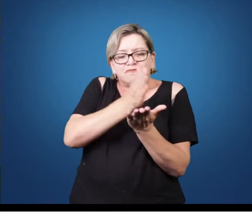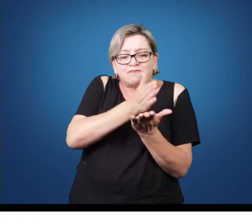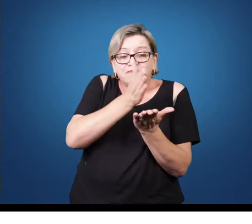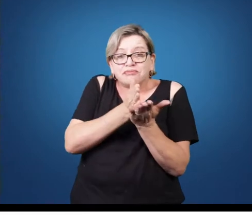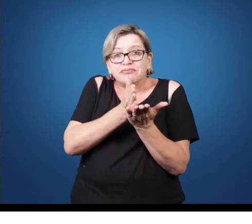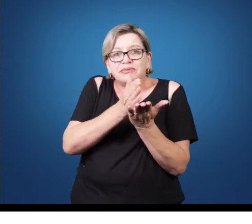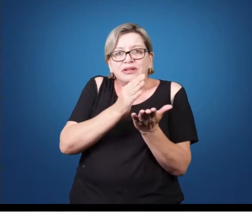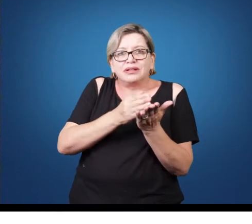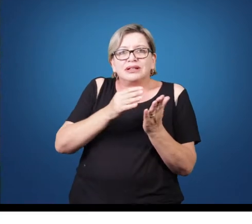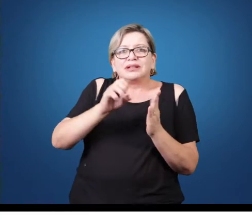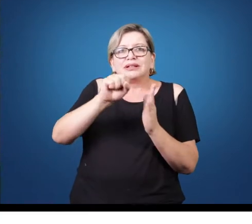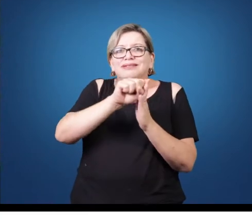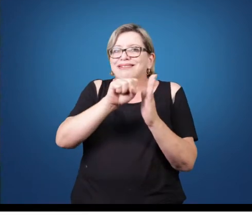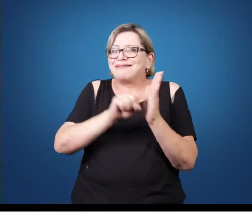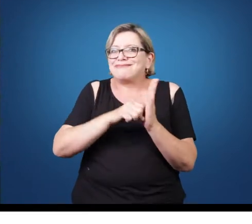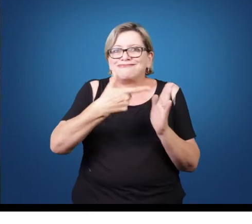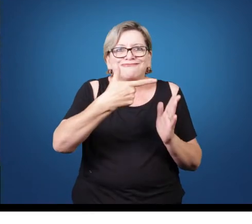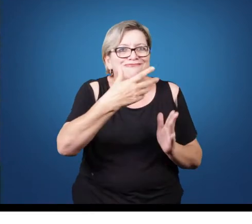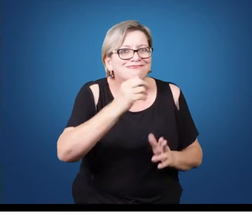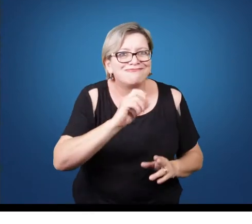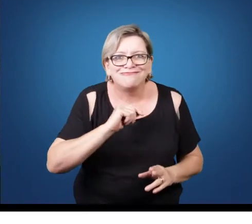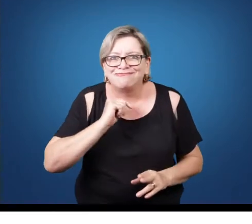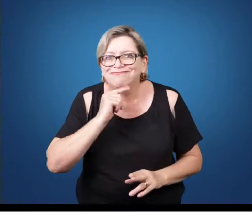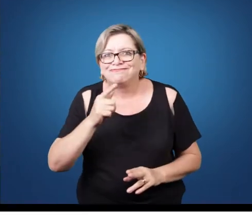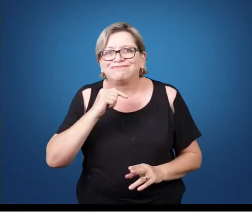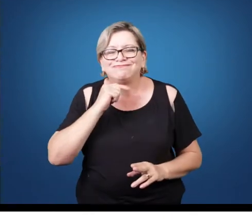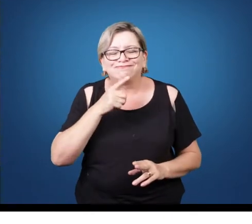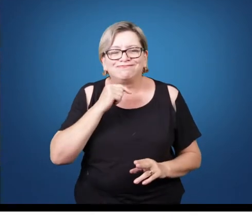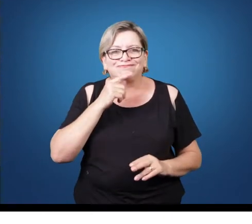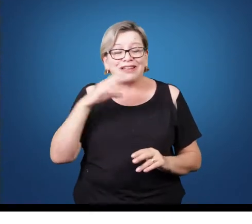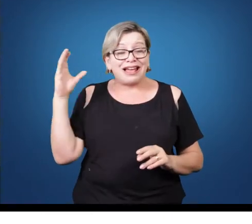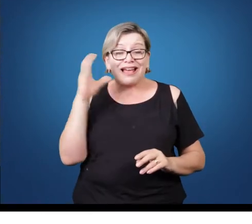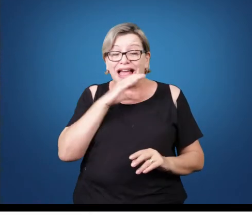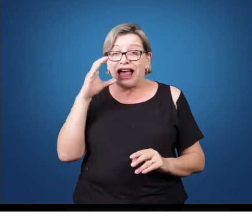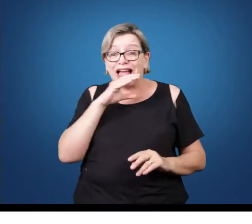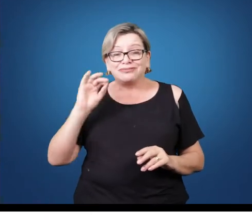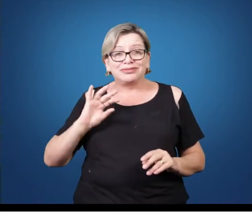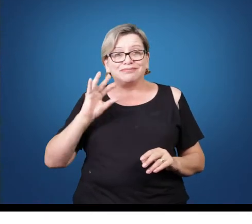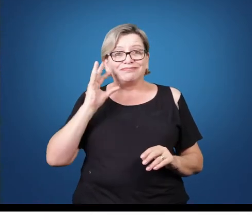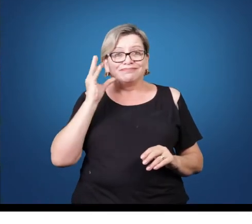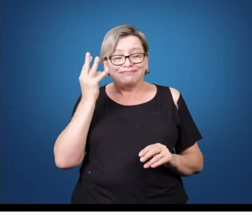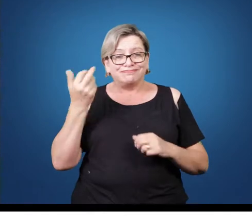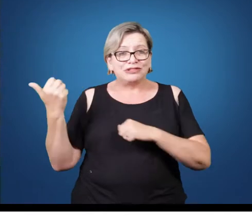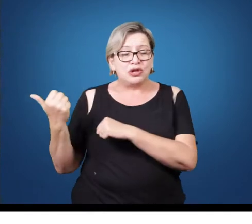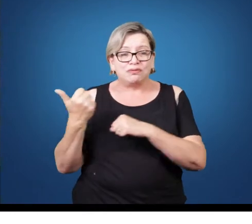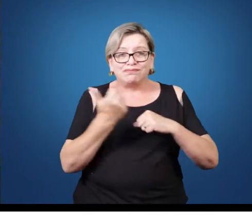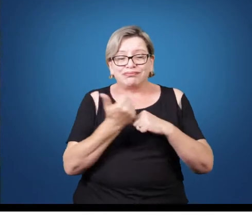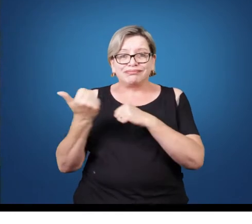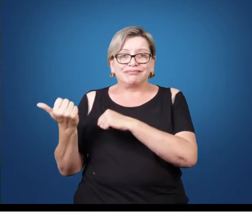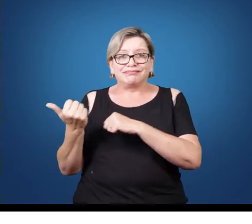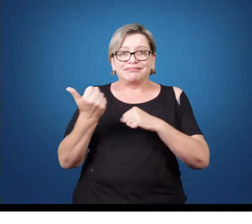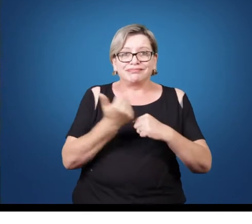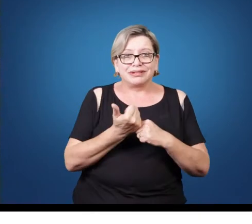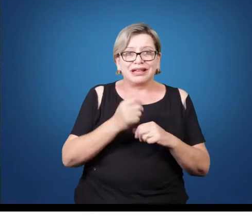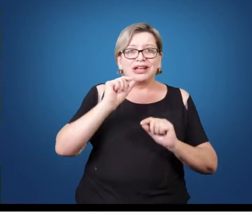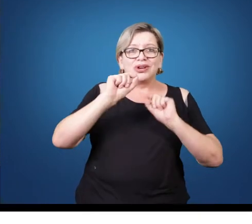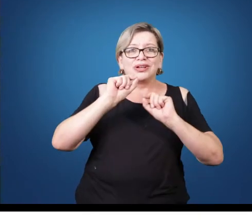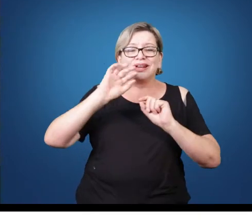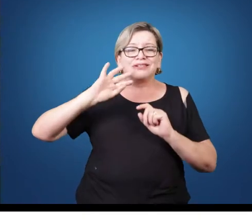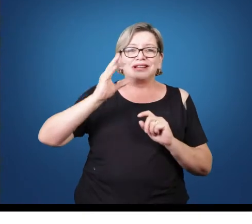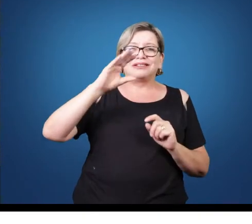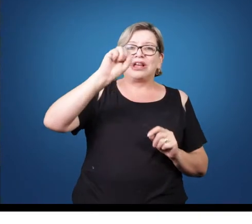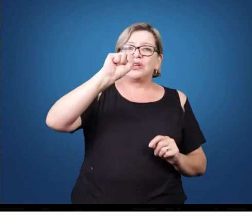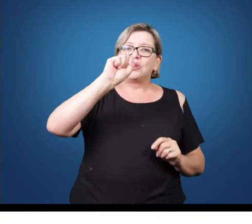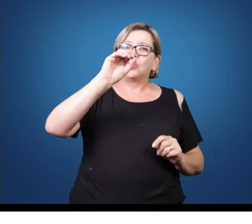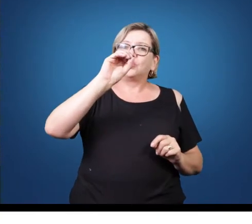períodos. O século XX é impossível. Então, em vez de justapor estilos, estilos, o século XX sobrepõe estilos.